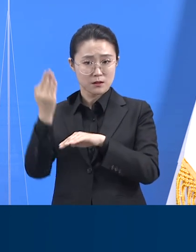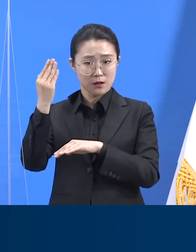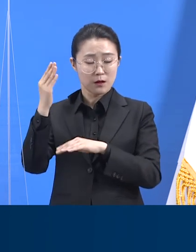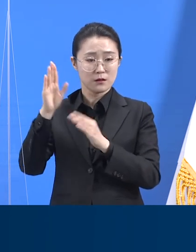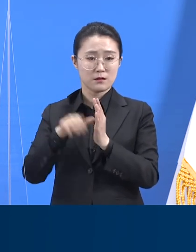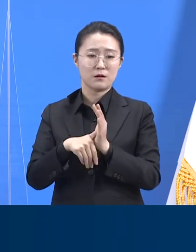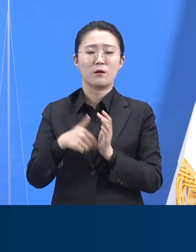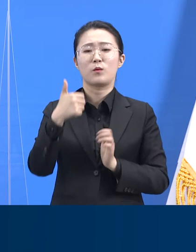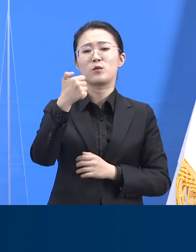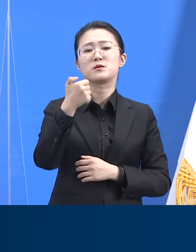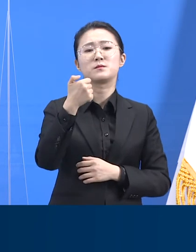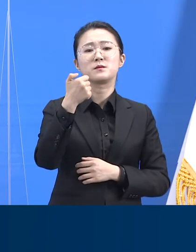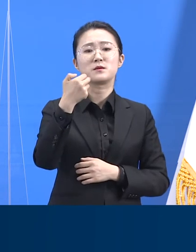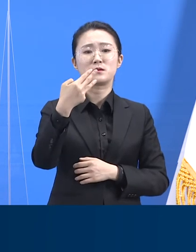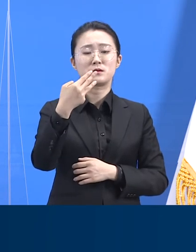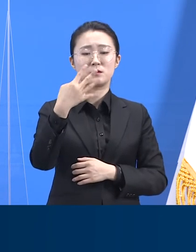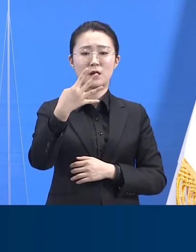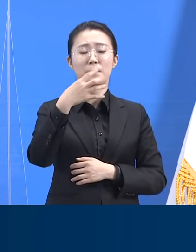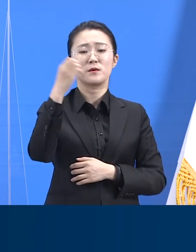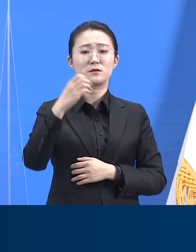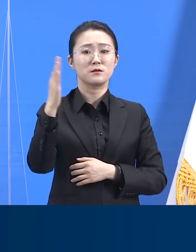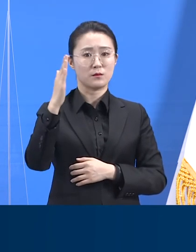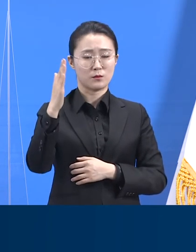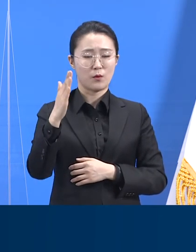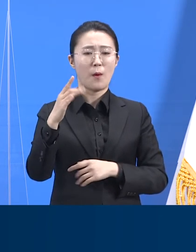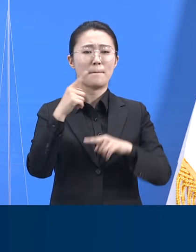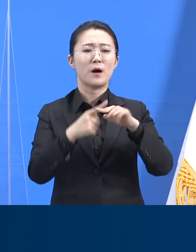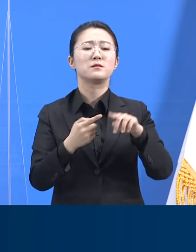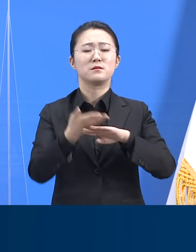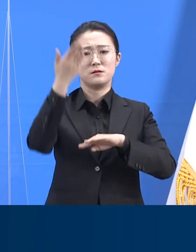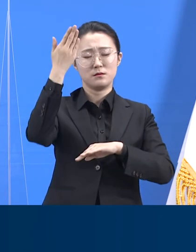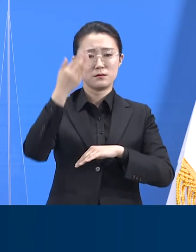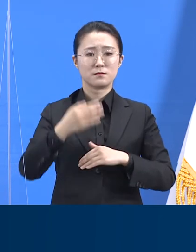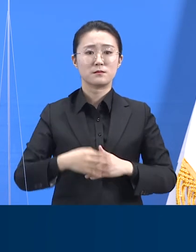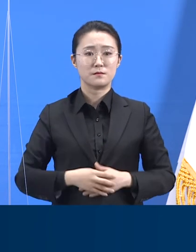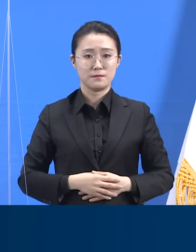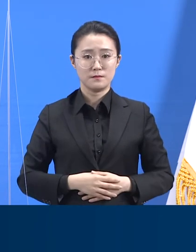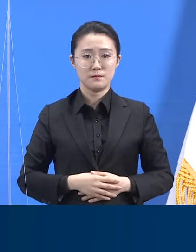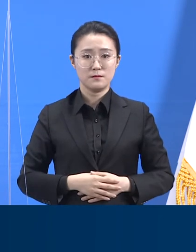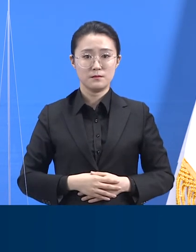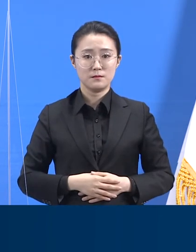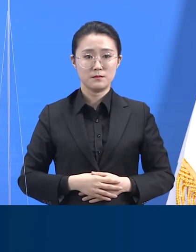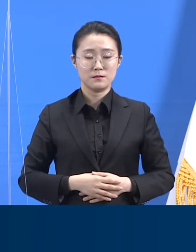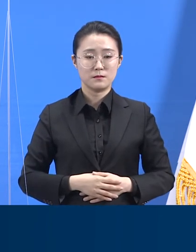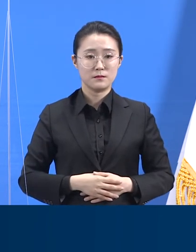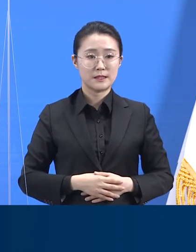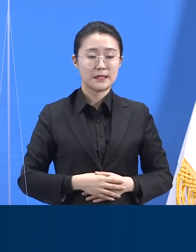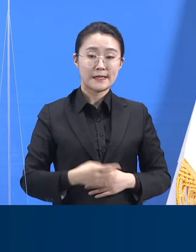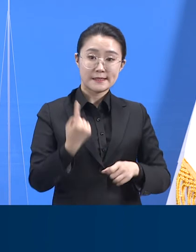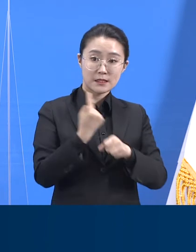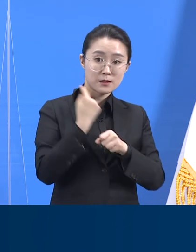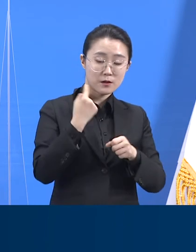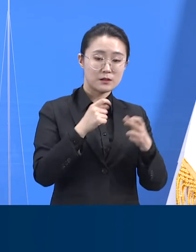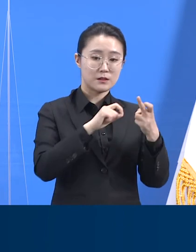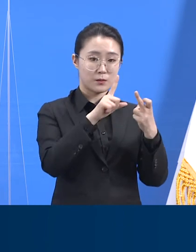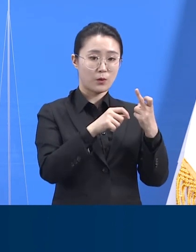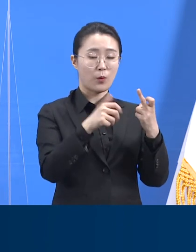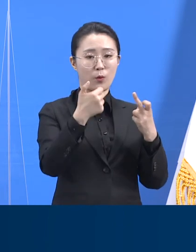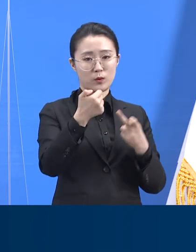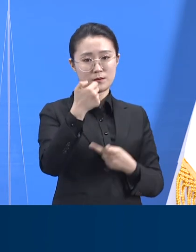%에 해당합니다. 절반이 넘습니다. 역시 작년 12월에 57.4%,